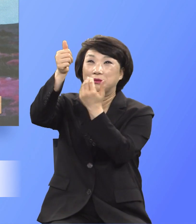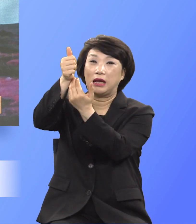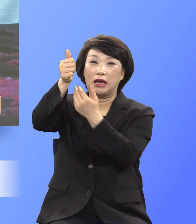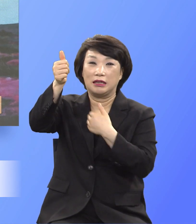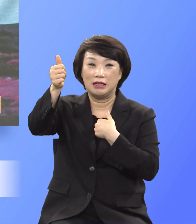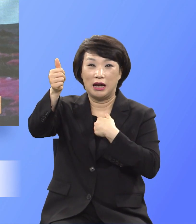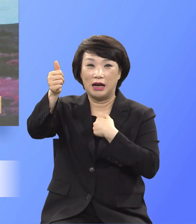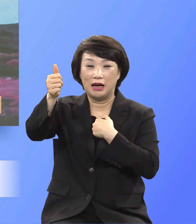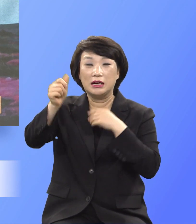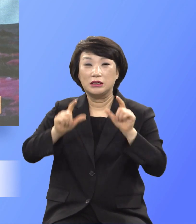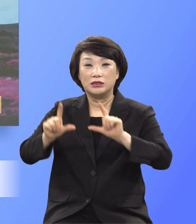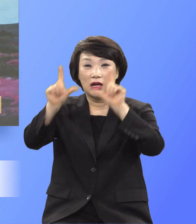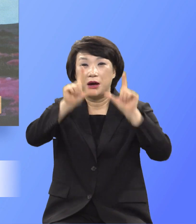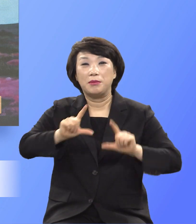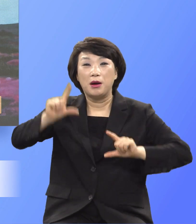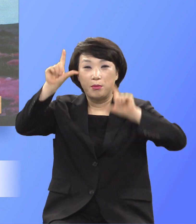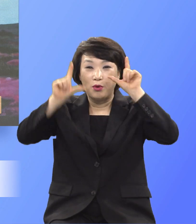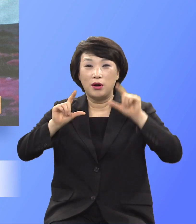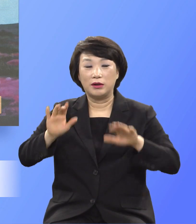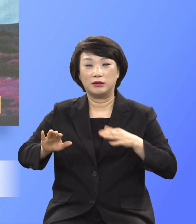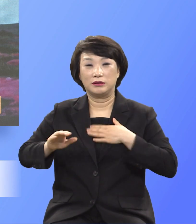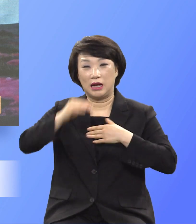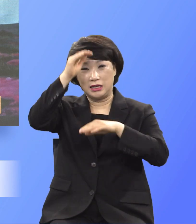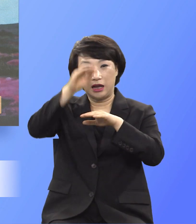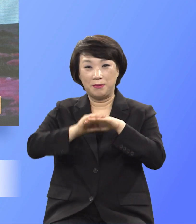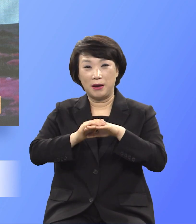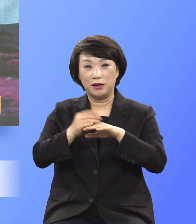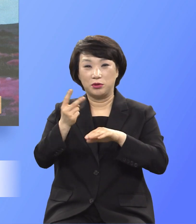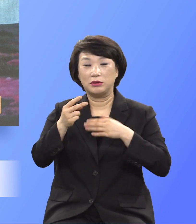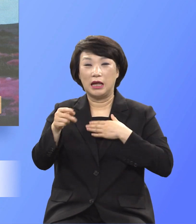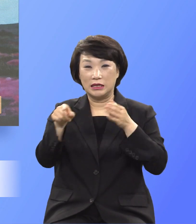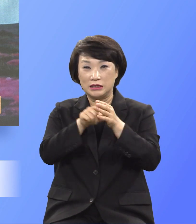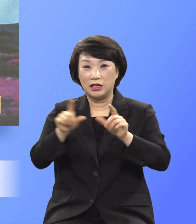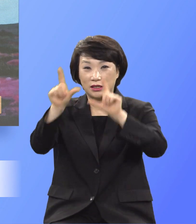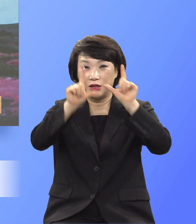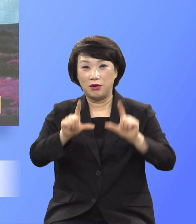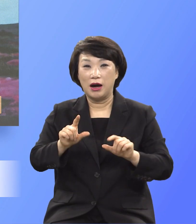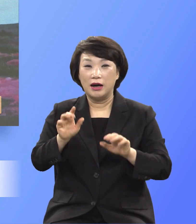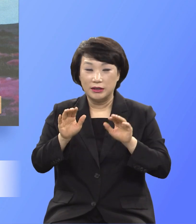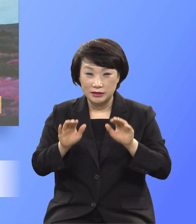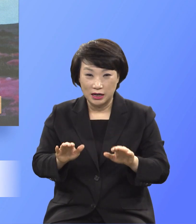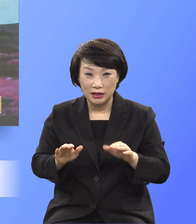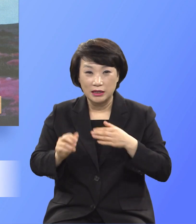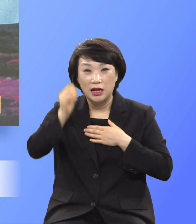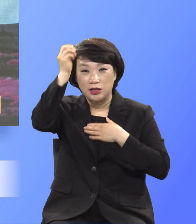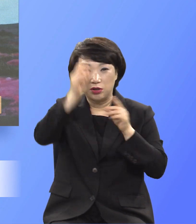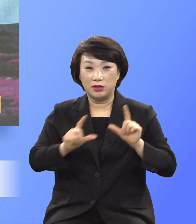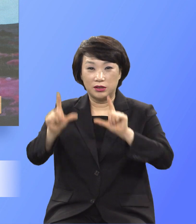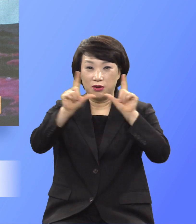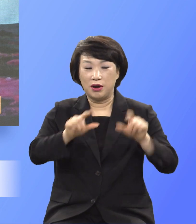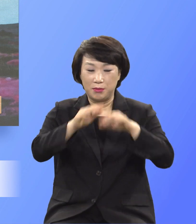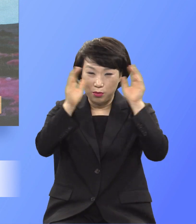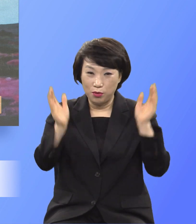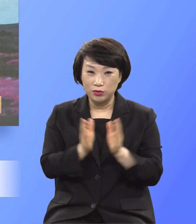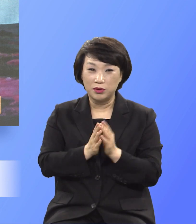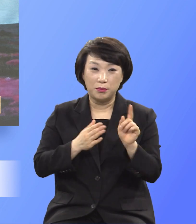삶의 태도와 예배의 태도와 영적 생활의 태도는 여러분